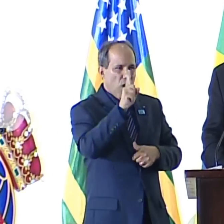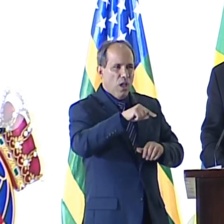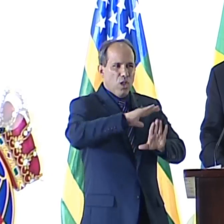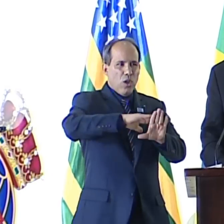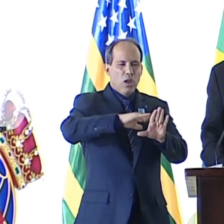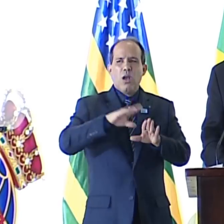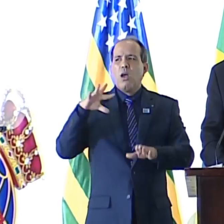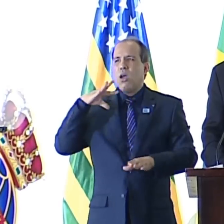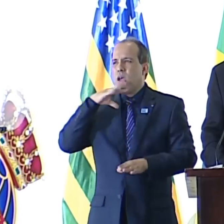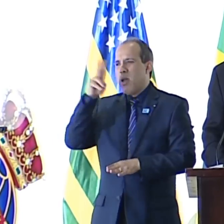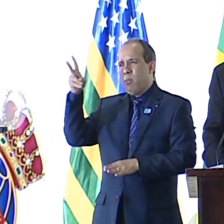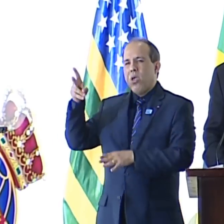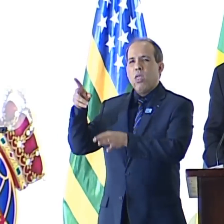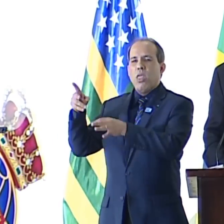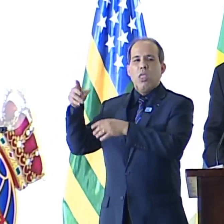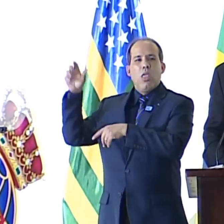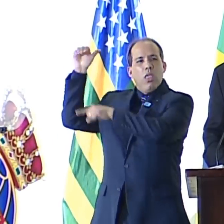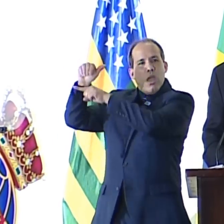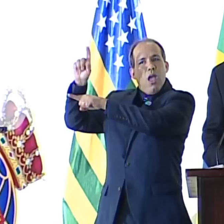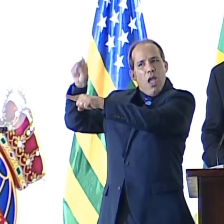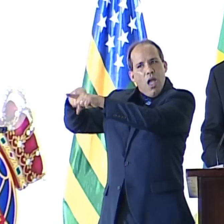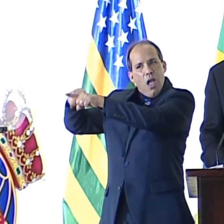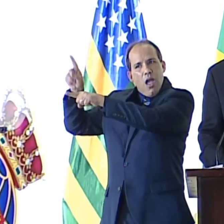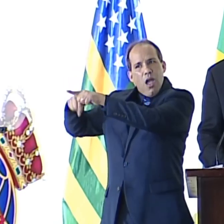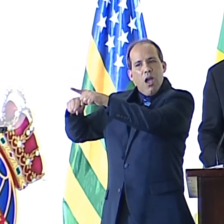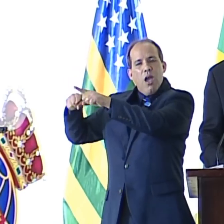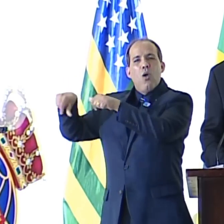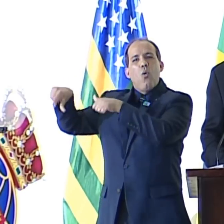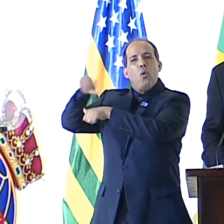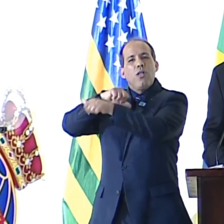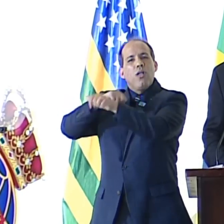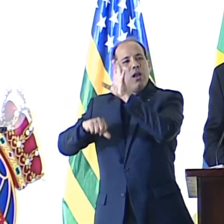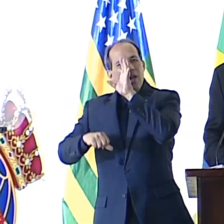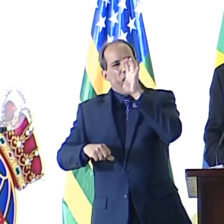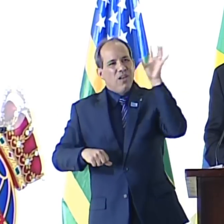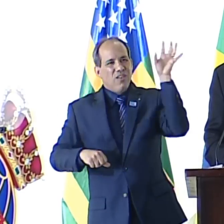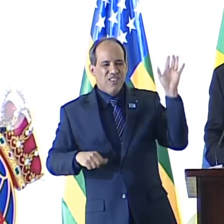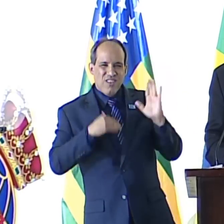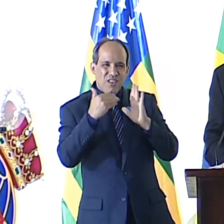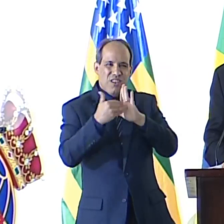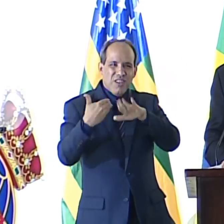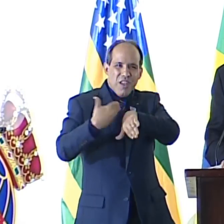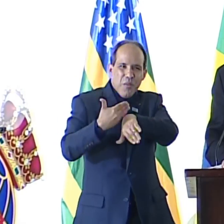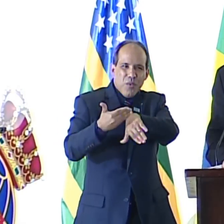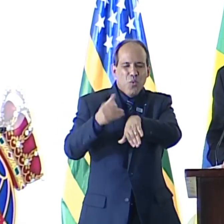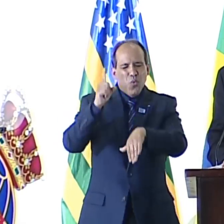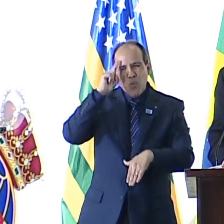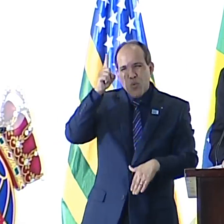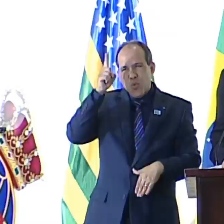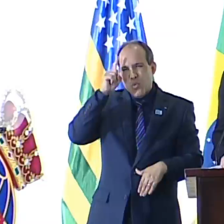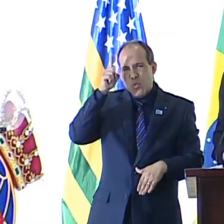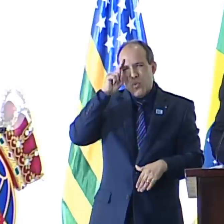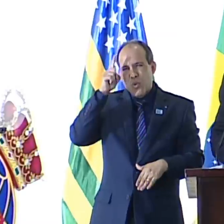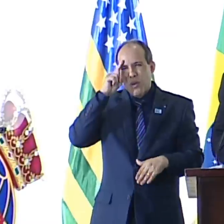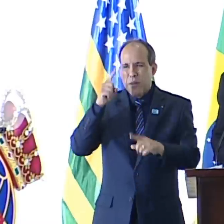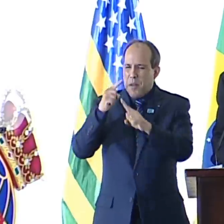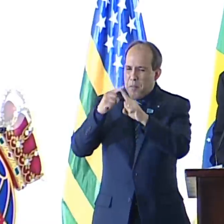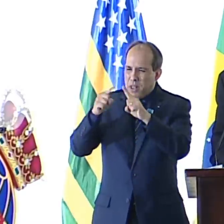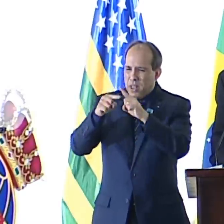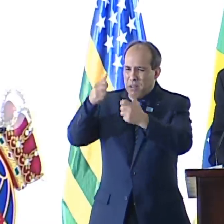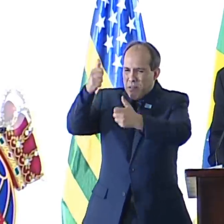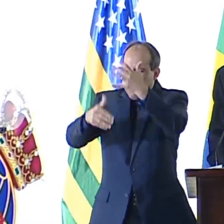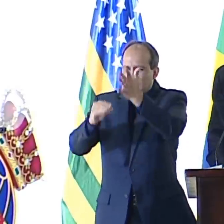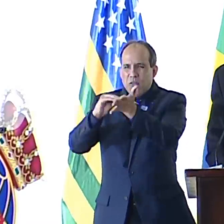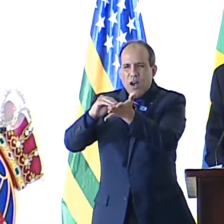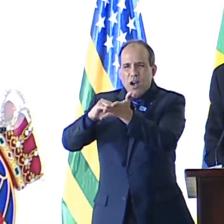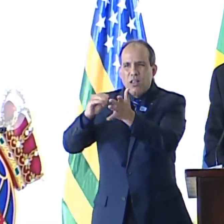O grande complexo marxista e isentista cria ideologias todos os dias, ou seja, agarra pedaços da realidade sempre complexa